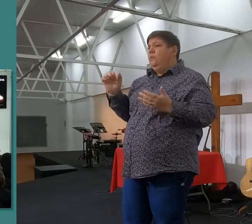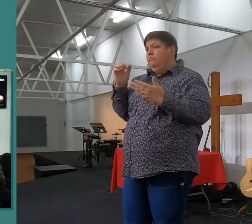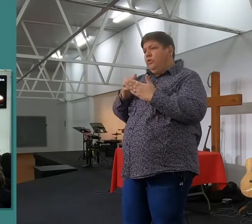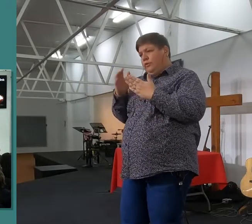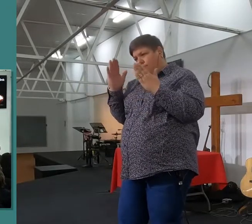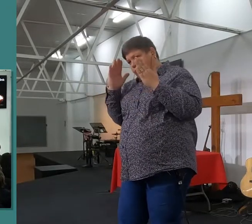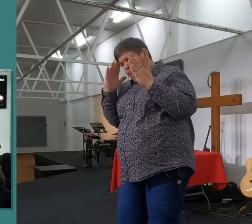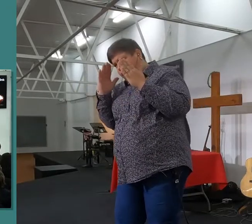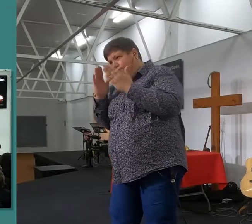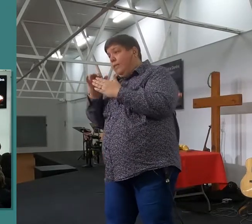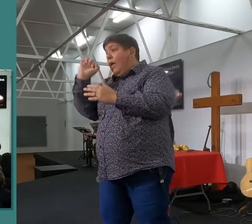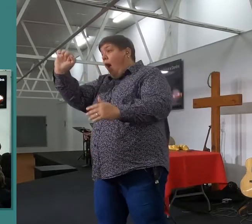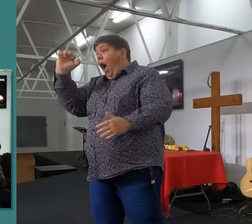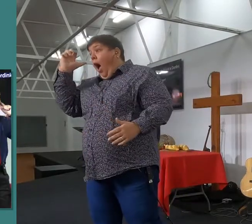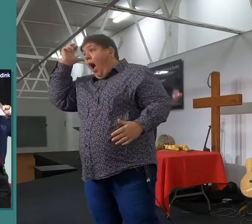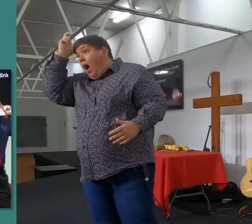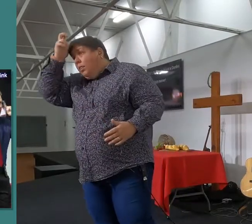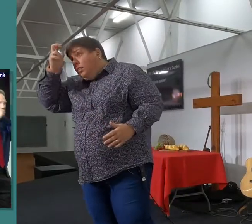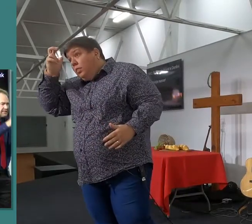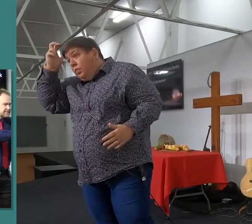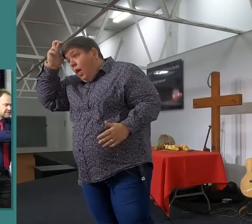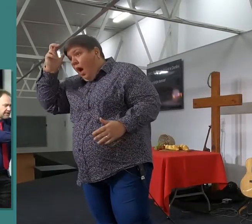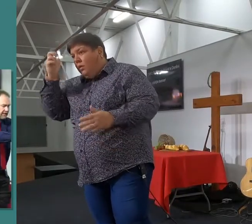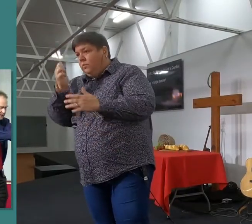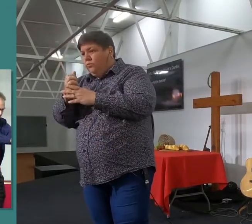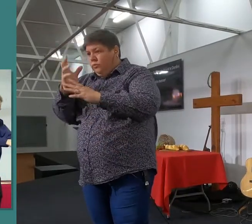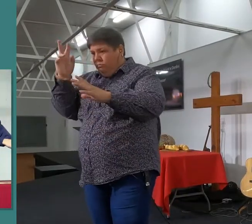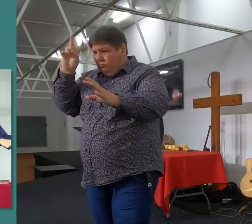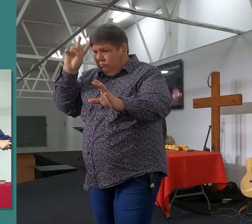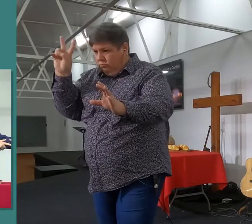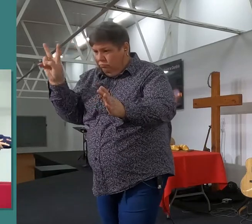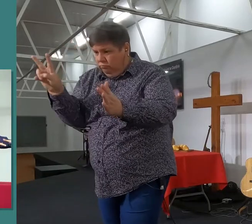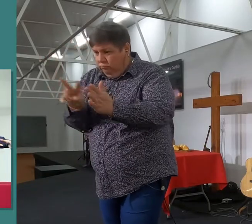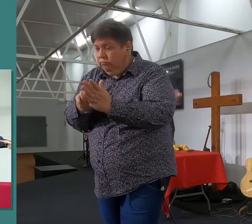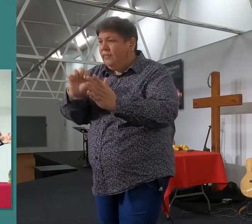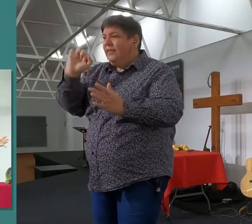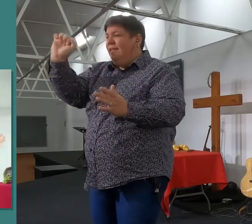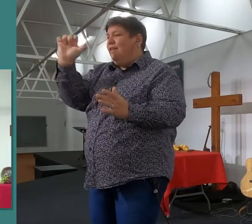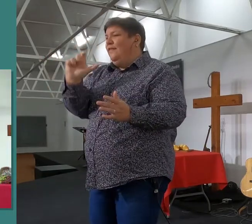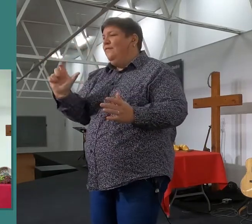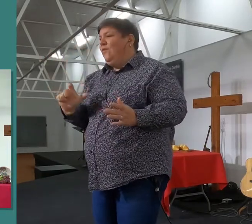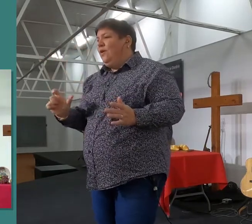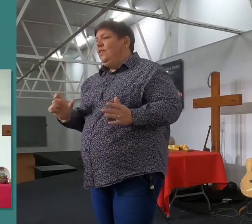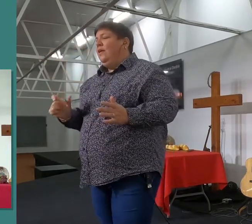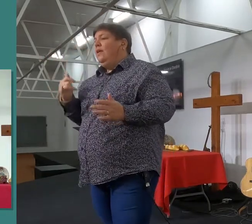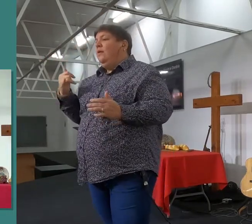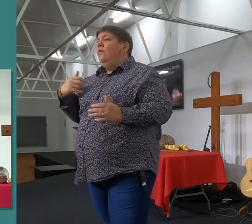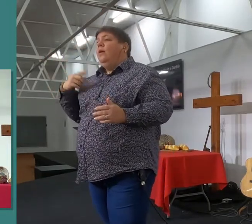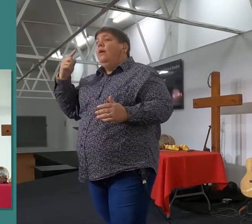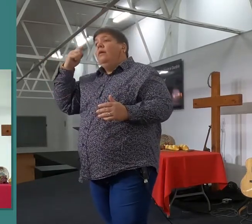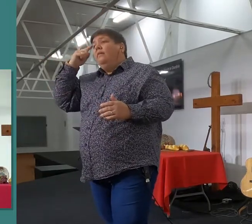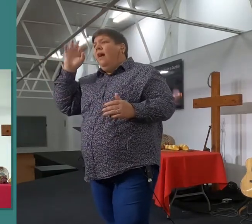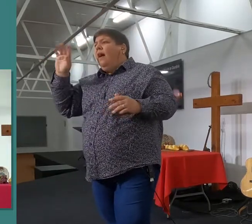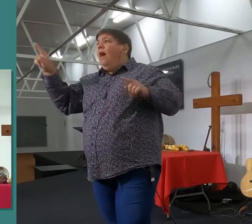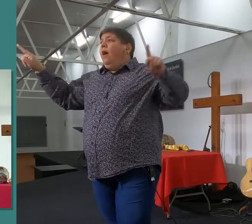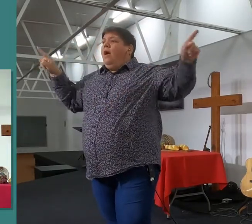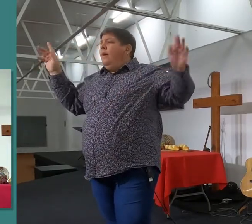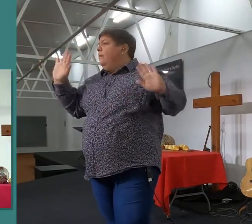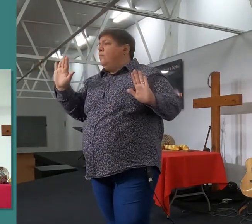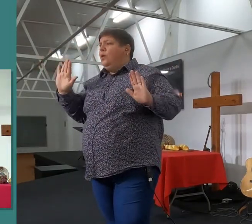my gedagtes, kanaliseer, naar die woord wat ek gelees het, en sê, nou dink ek daar, ek dink nie na aan aan een God nie, wie van jylle doen, betekend bybelstudie,